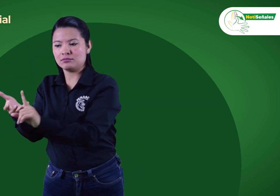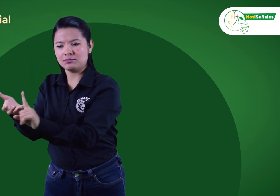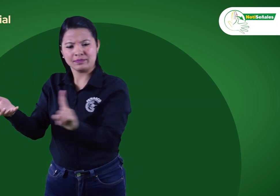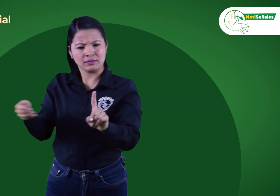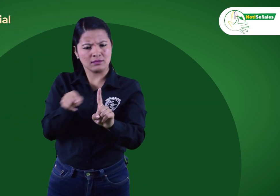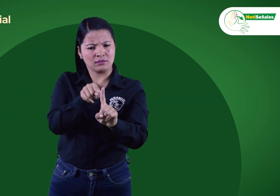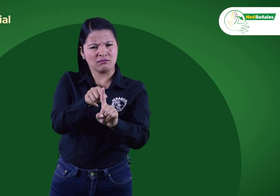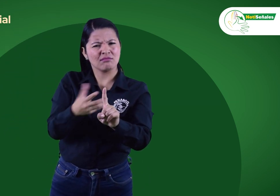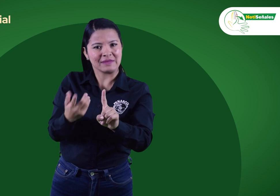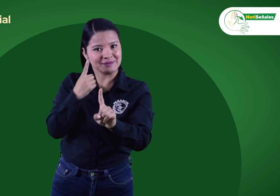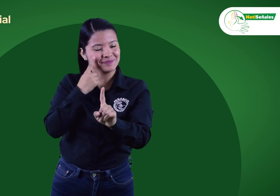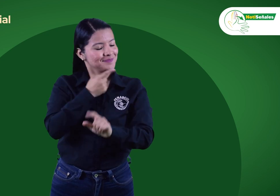Hernando Viloria.